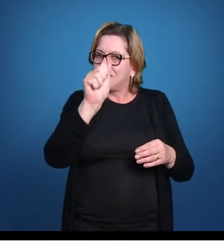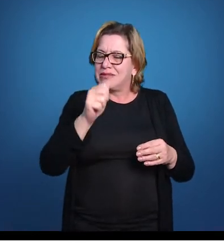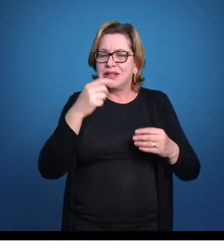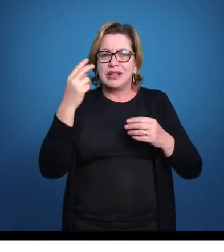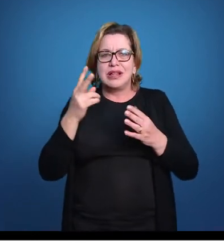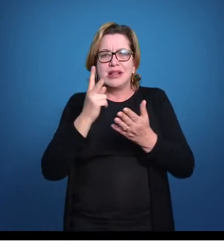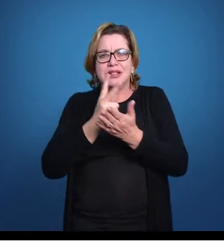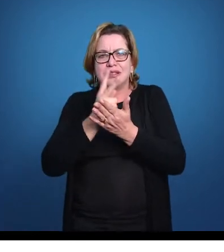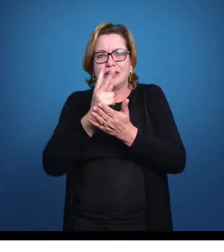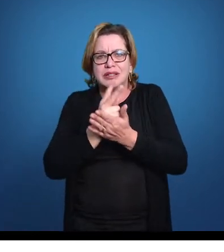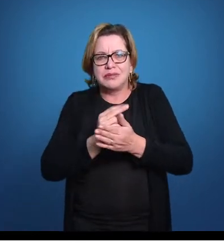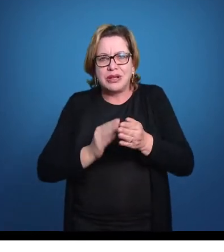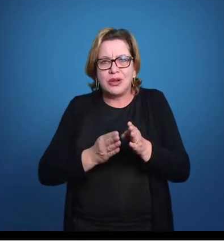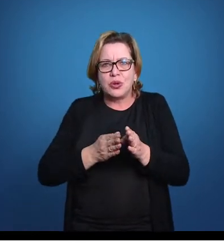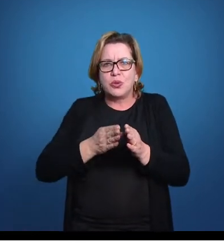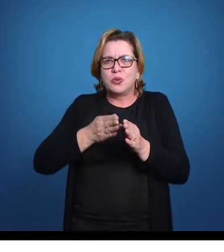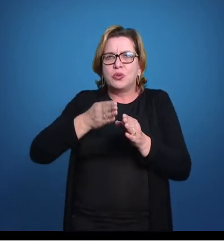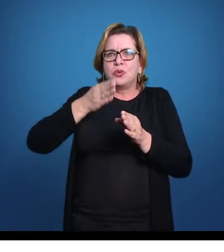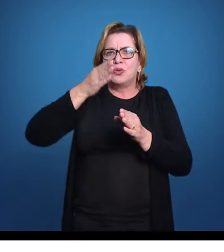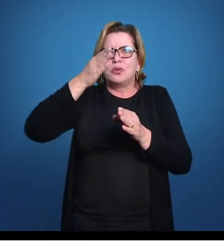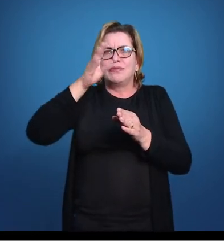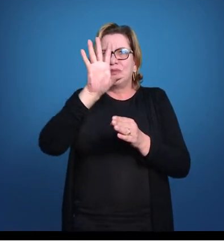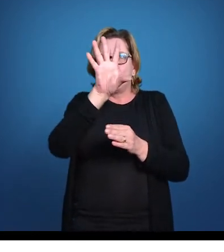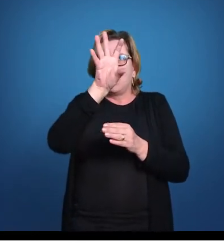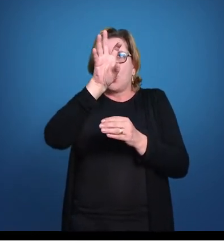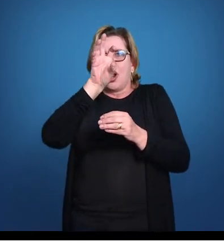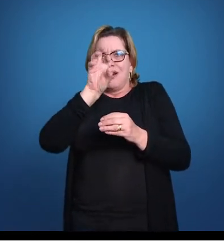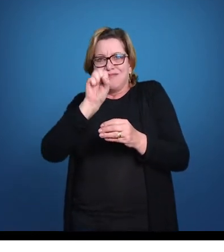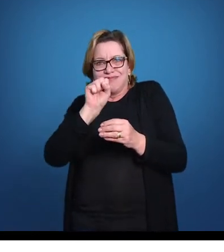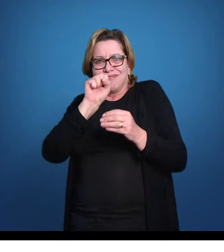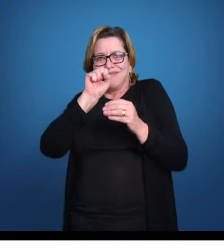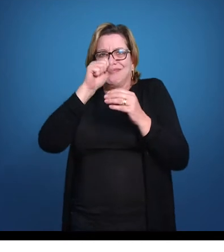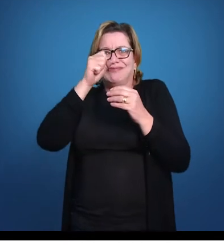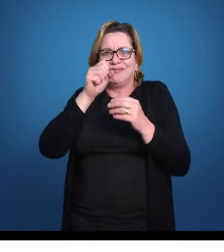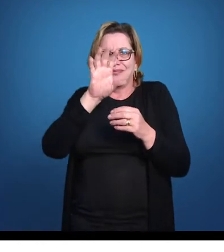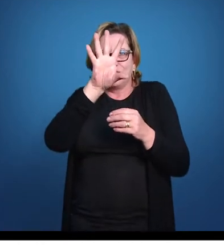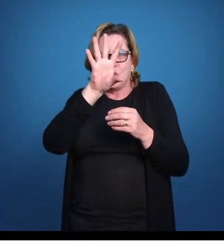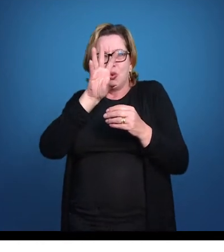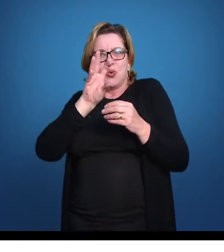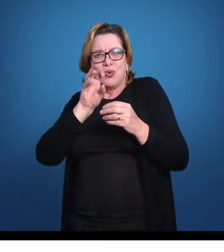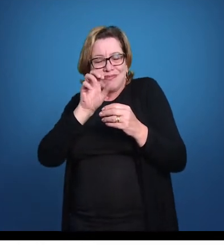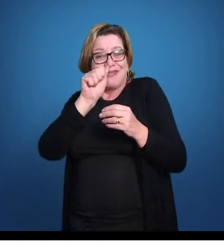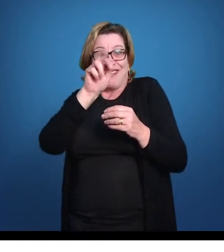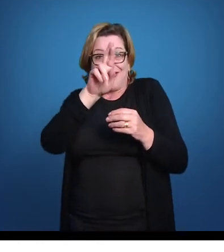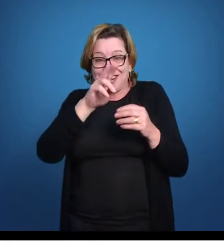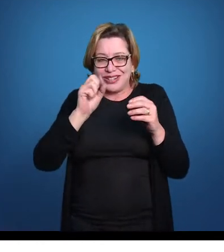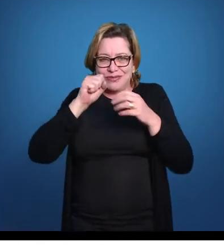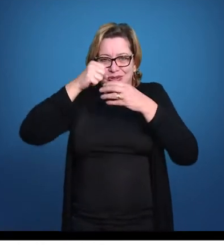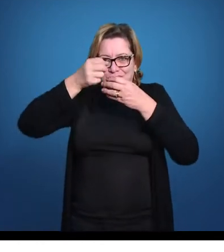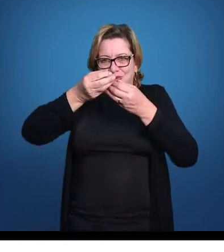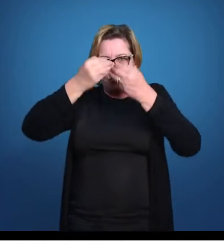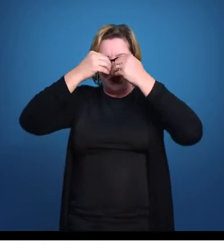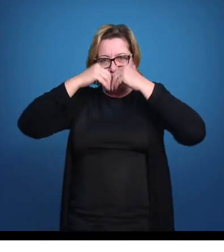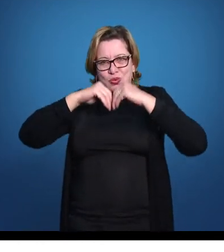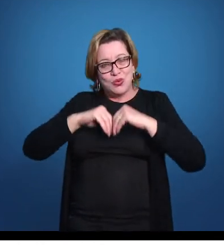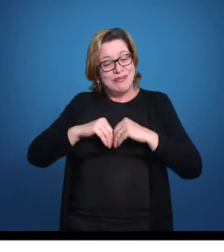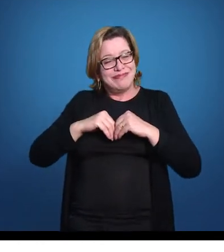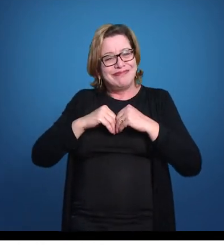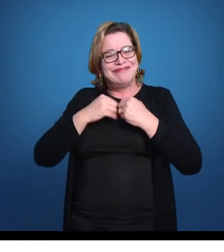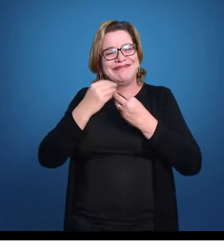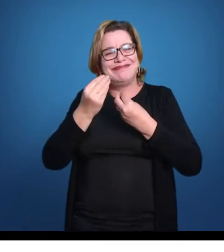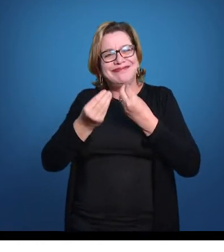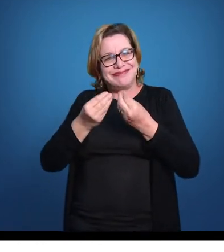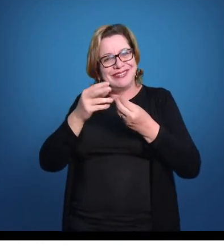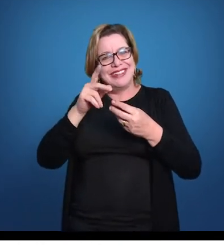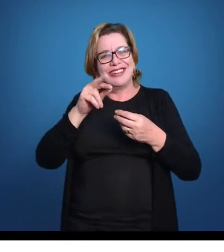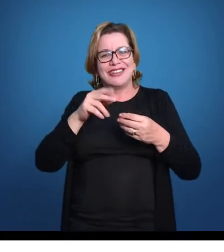olhadinha. Ele sempre vai até a superfície e dá uma engolida de ar. Ele vai lá e chupa um pouco de ar e joga nessa bexiga natatória, que vai fazer